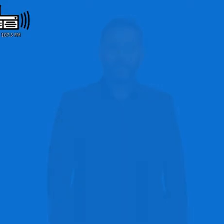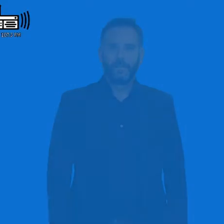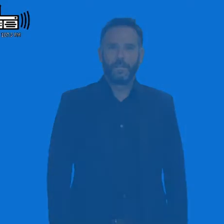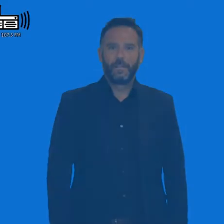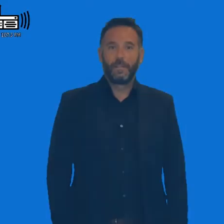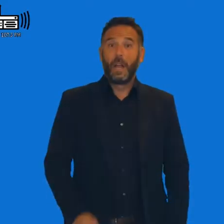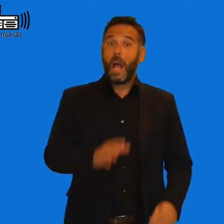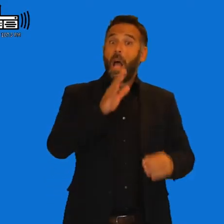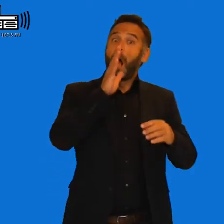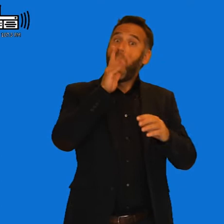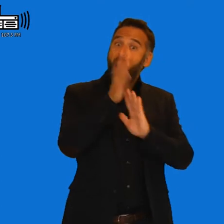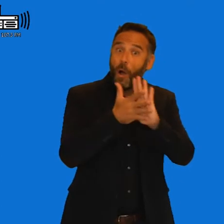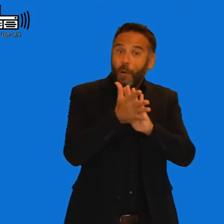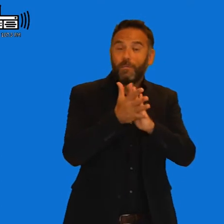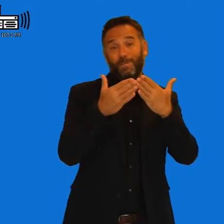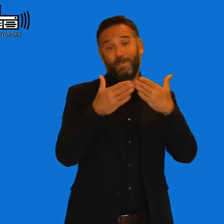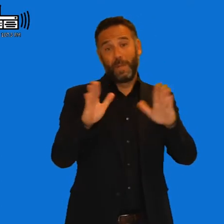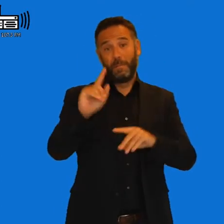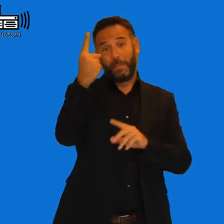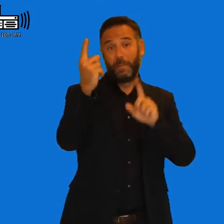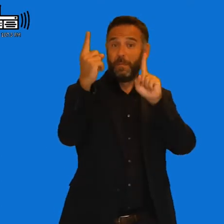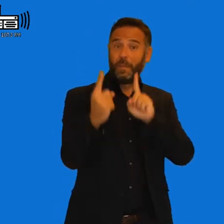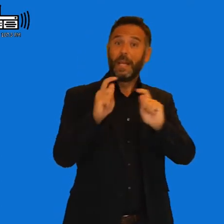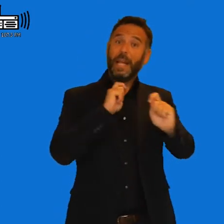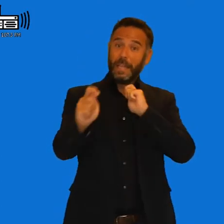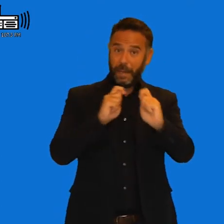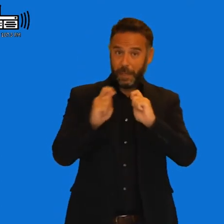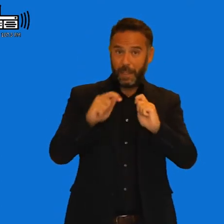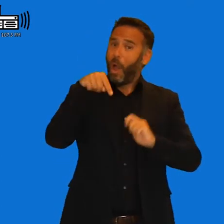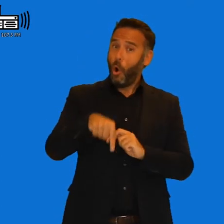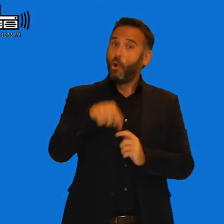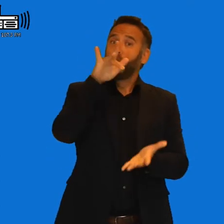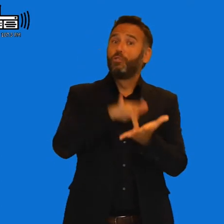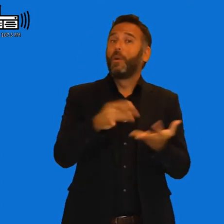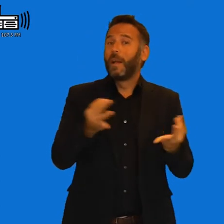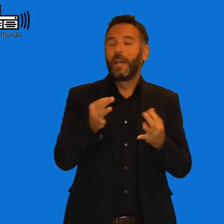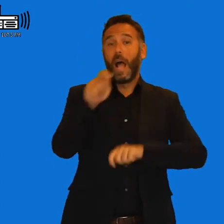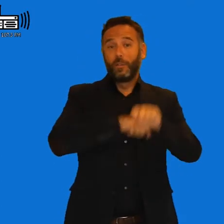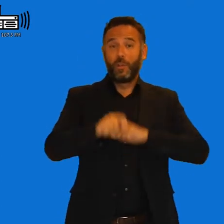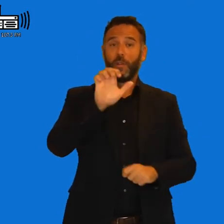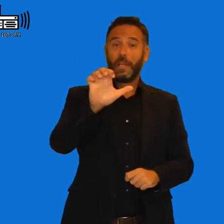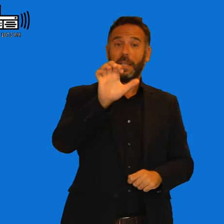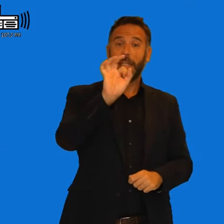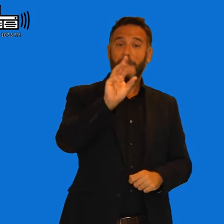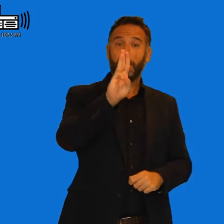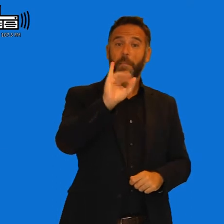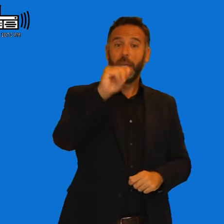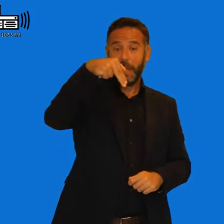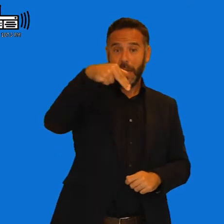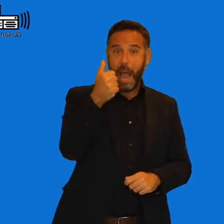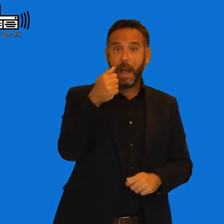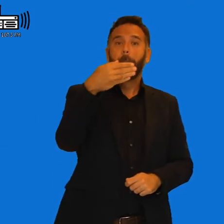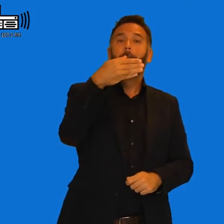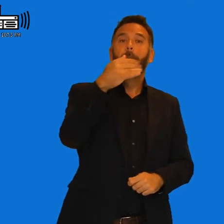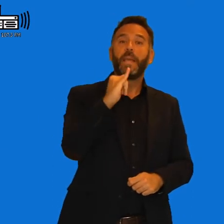abrimos el tiempo de entrevistas eh hablando esta semana de Espina Bífida y para ello hemos invitado